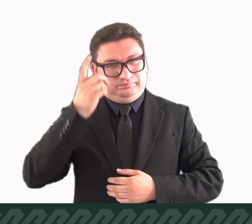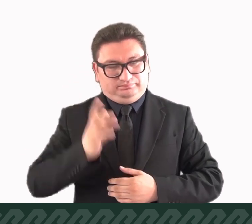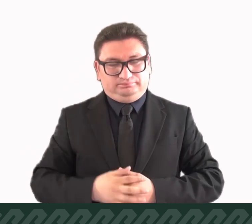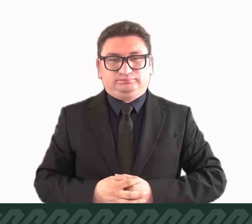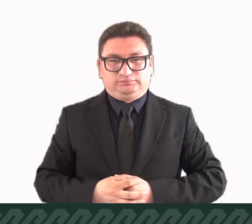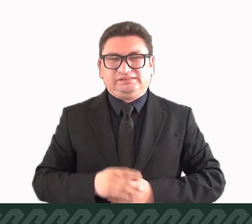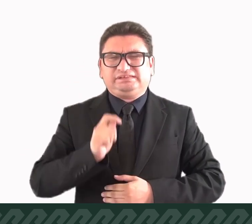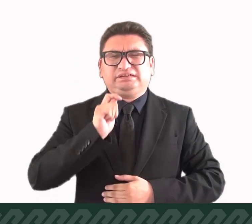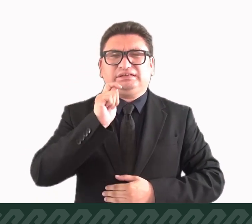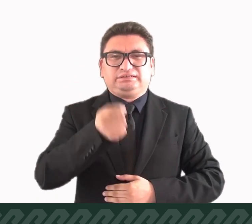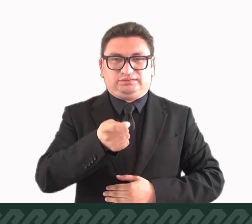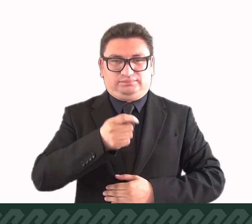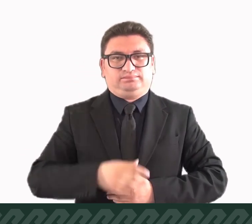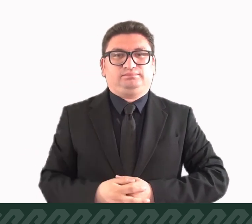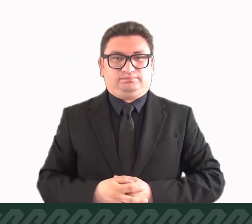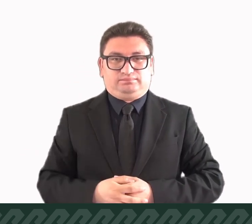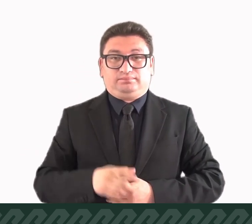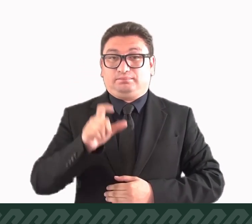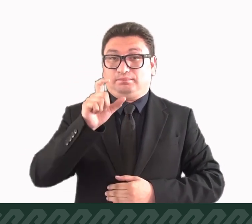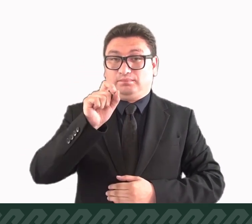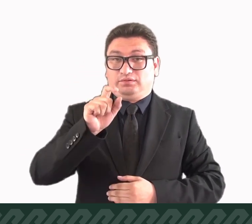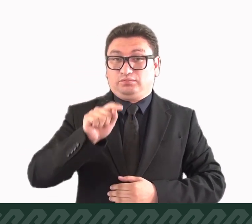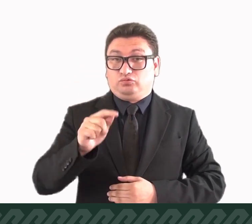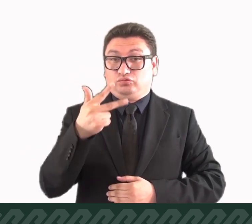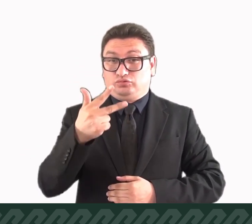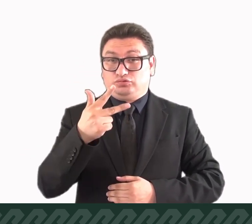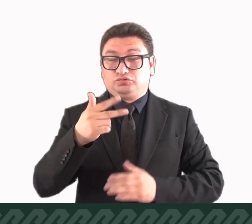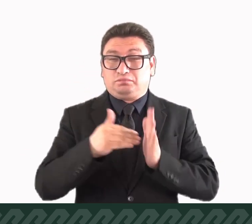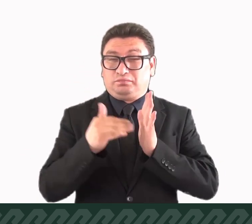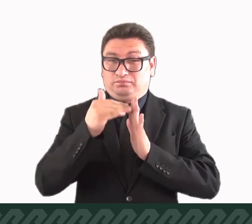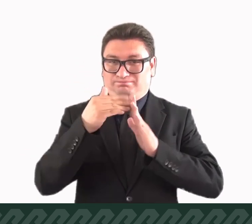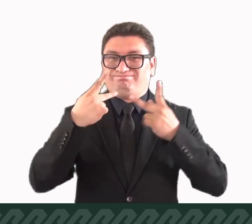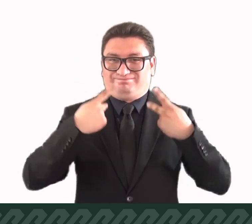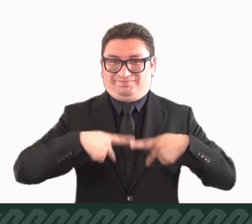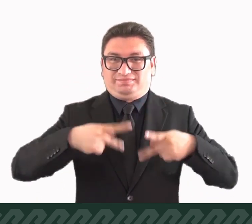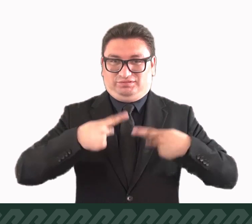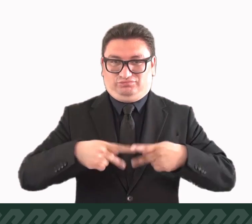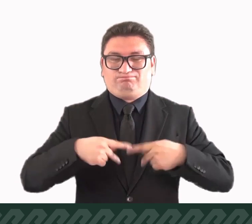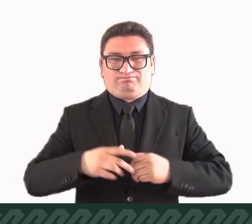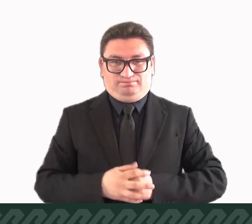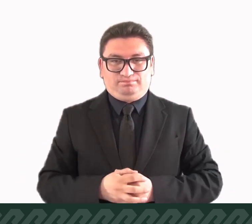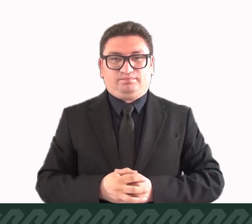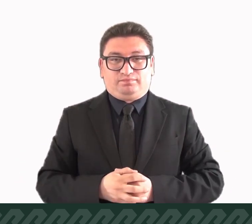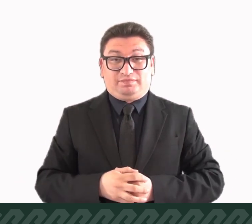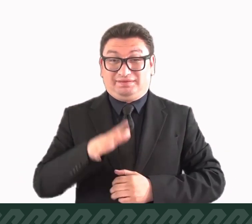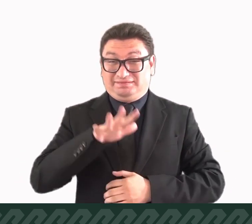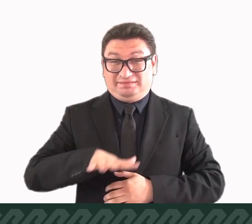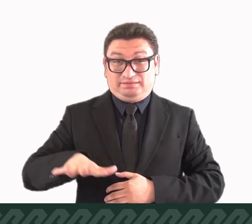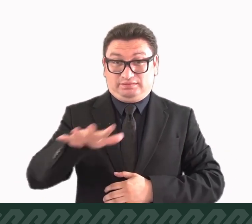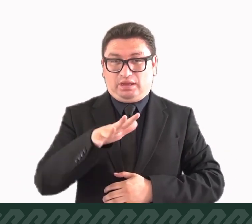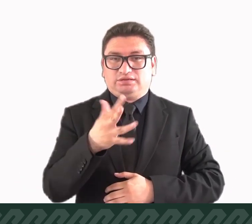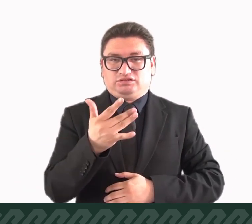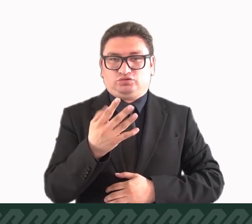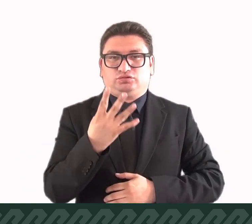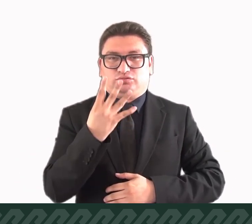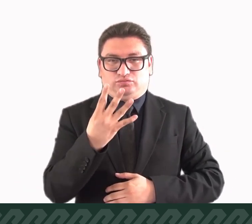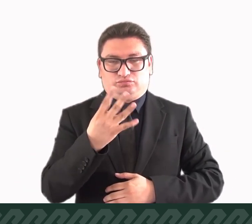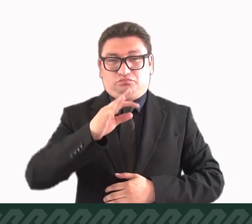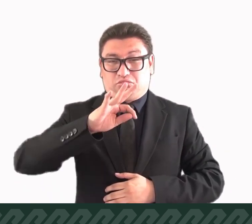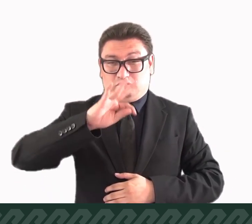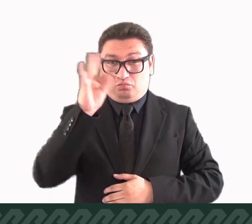condición mental, es decir, 20.8 millones de personas, de las cuales